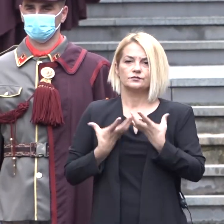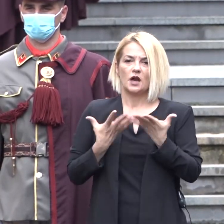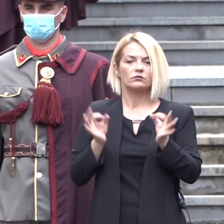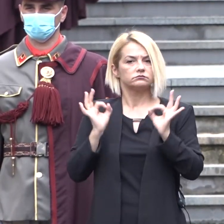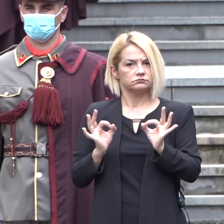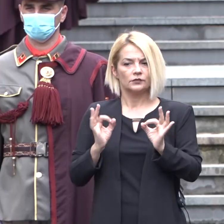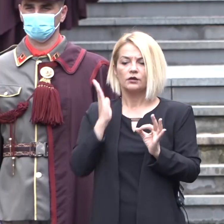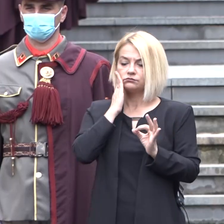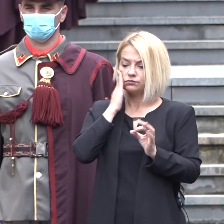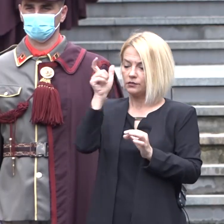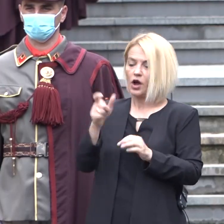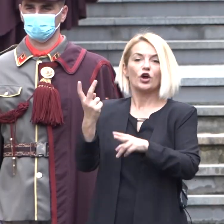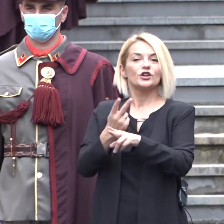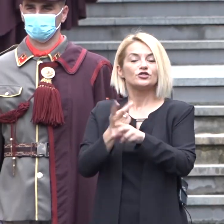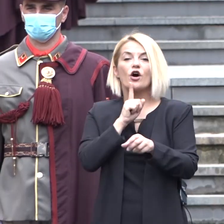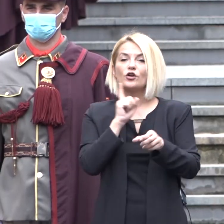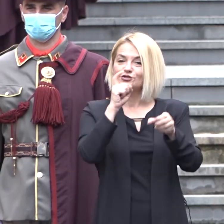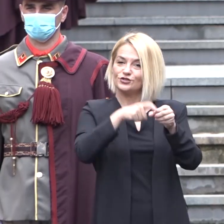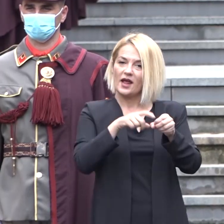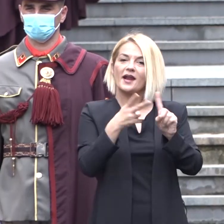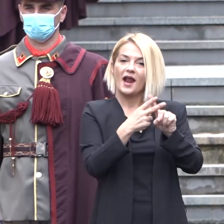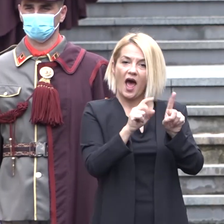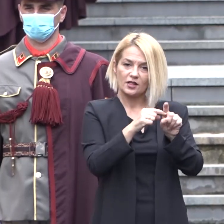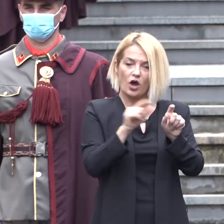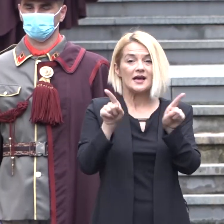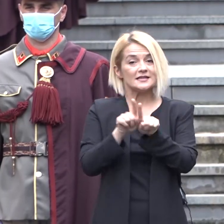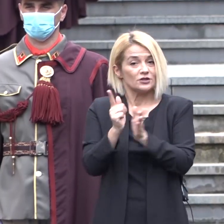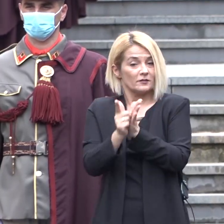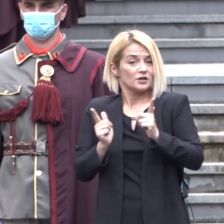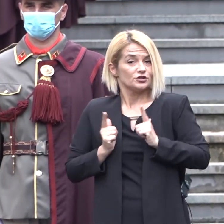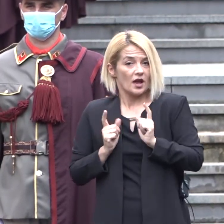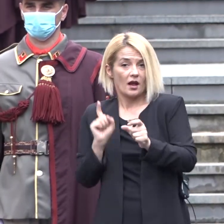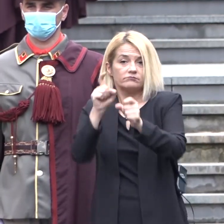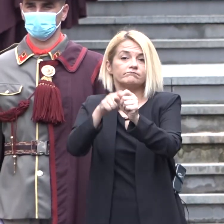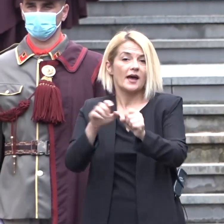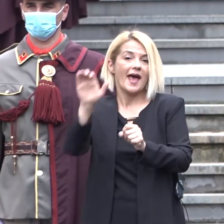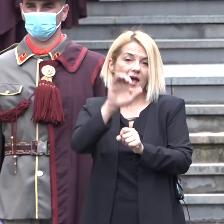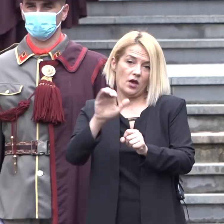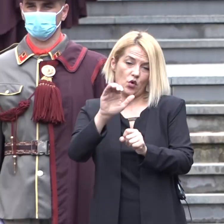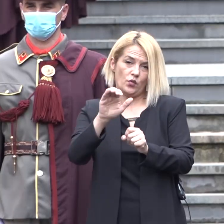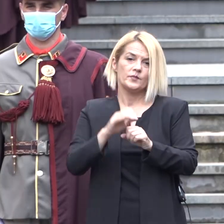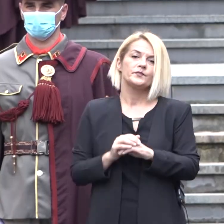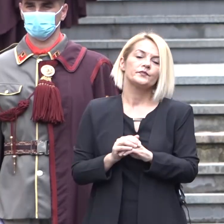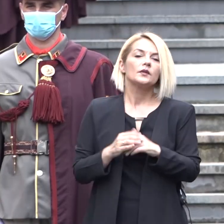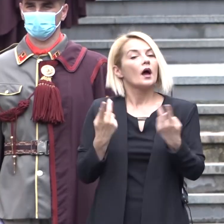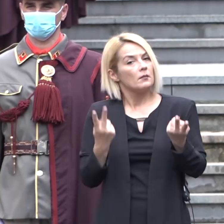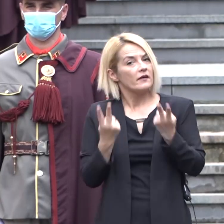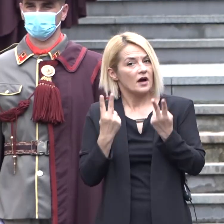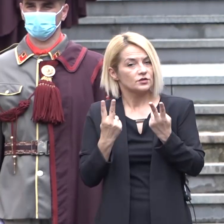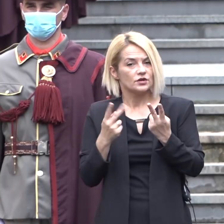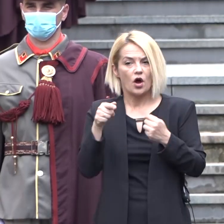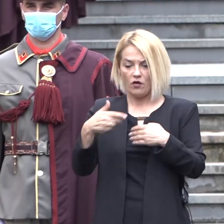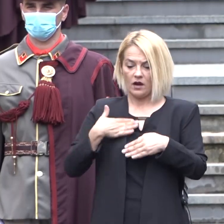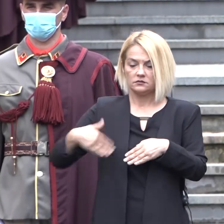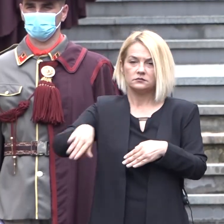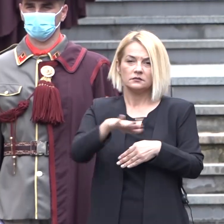каква што доликувана држава членка на НАТО, која чека датум за почеток на преговори за членство во Европската Унија. Но уште поважно, ова